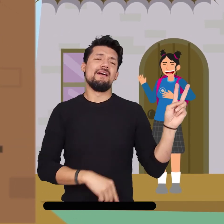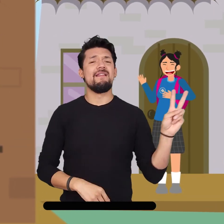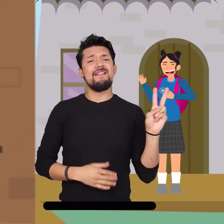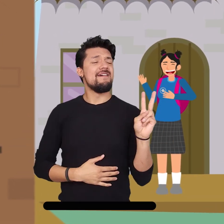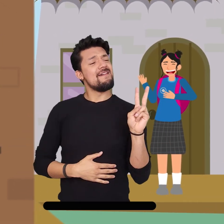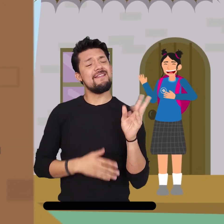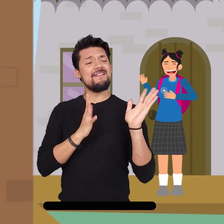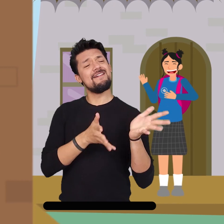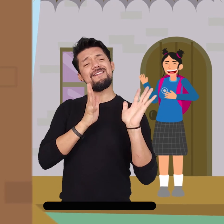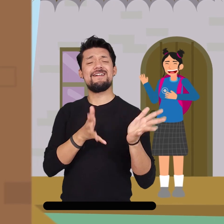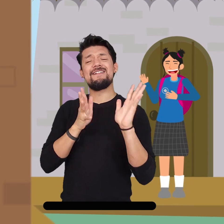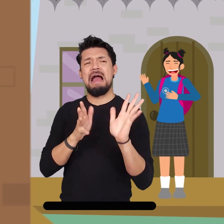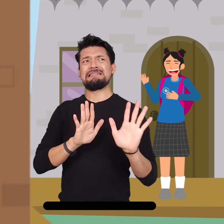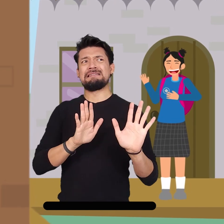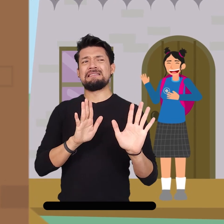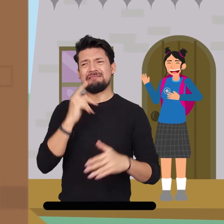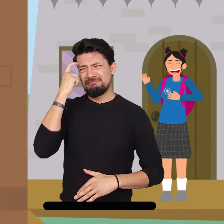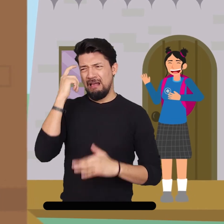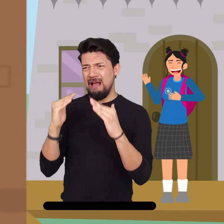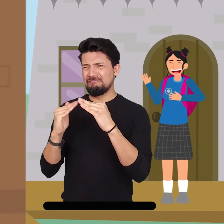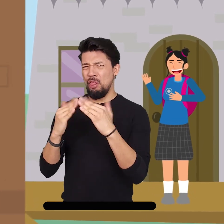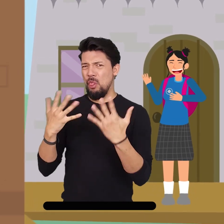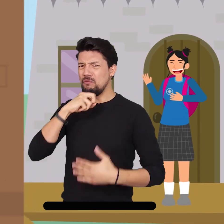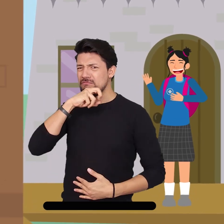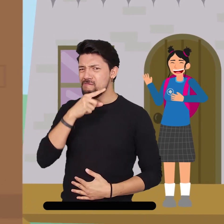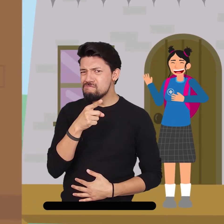Al terminar salieron y empezaron a buscar la casa de Marcela.